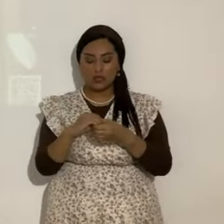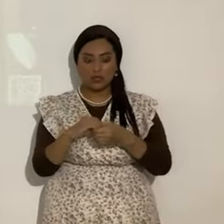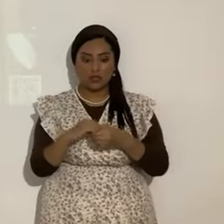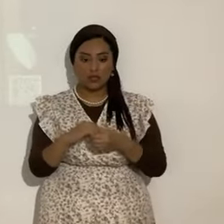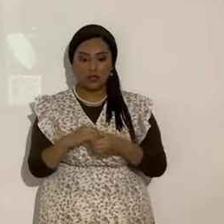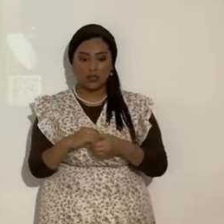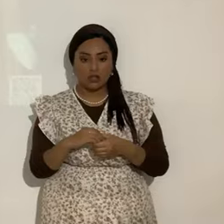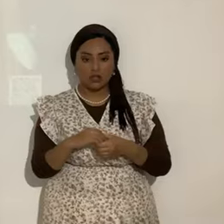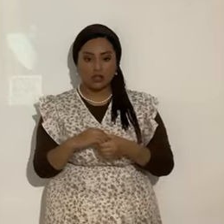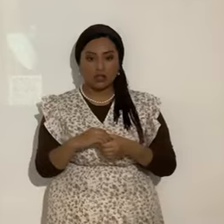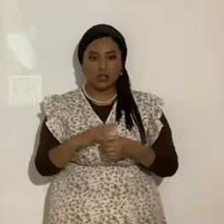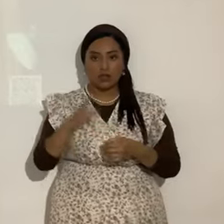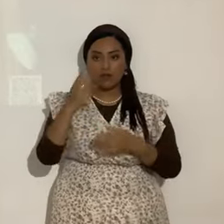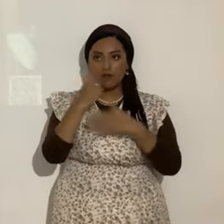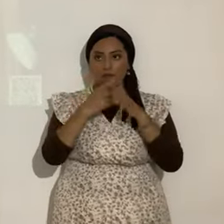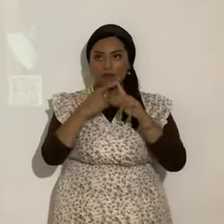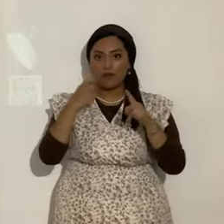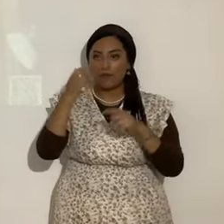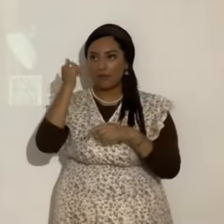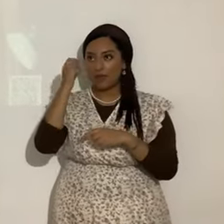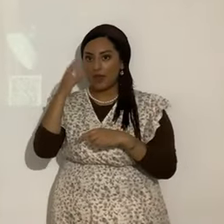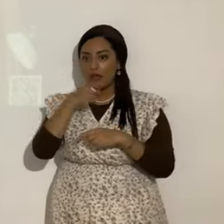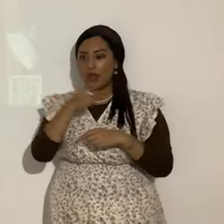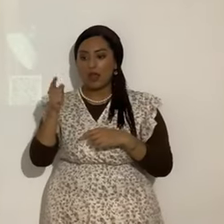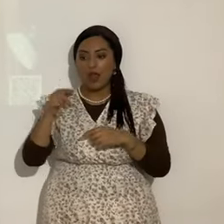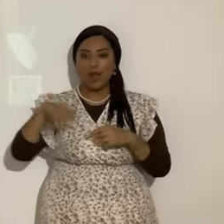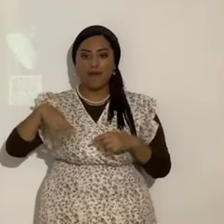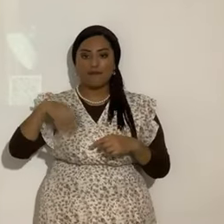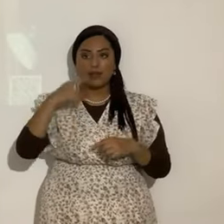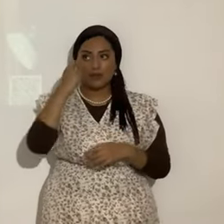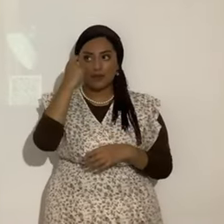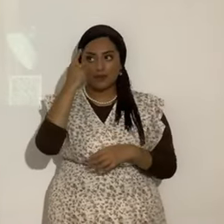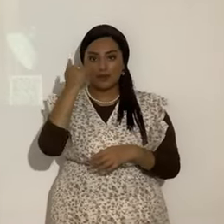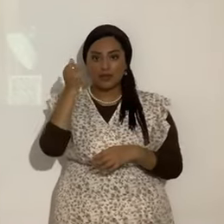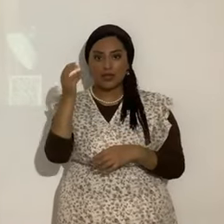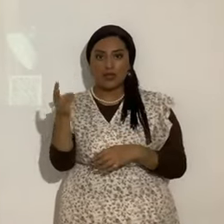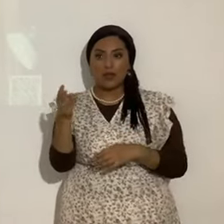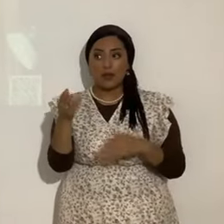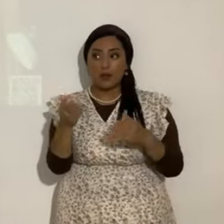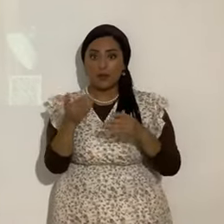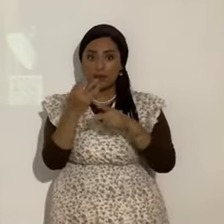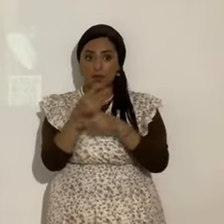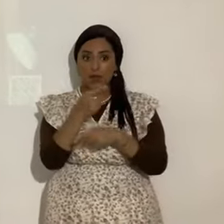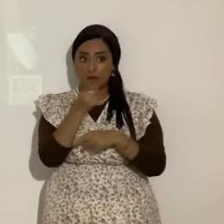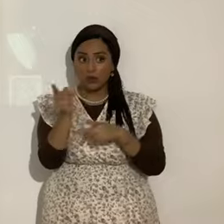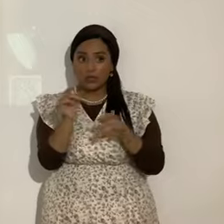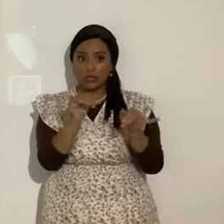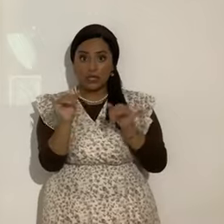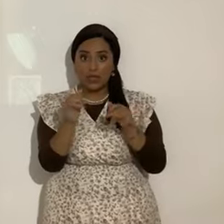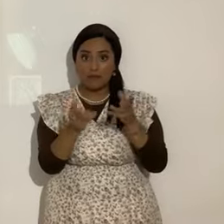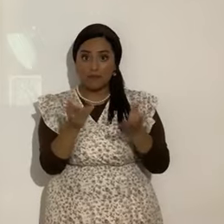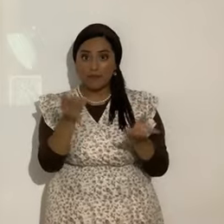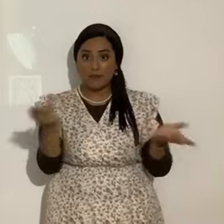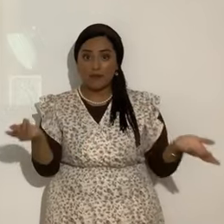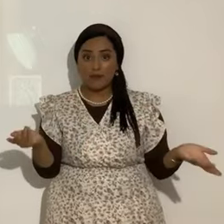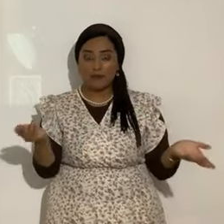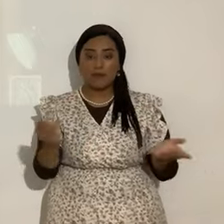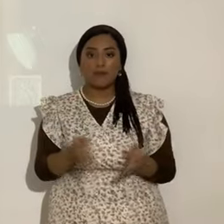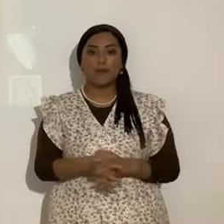Del mensaje de Yahshua. No le entendieron a Yahshua. No estaremos nosotros igual. El mensaje que ellos